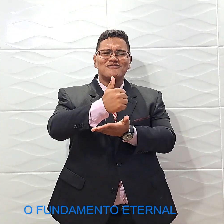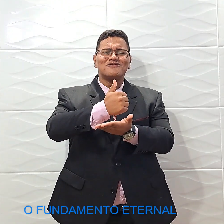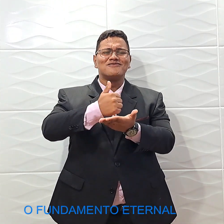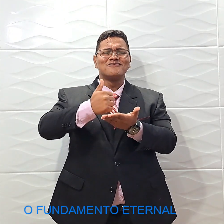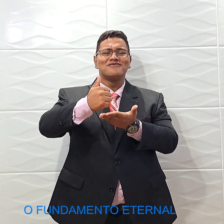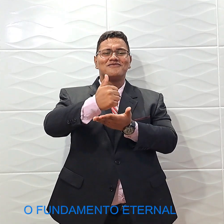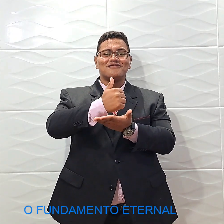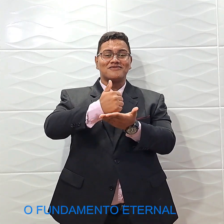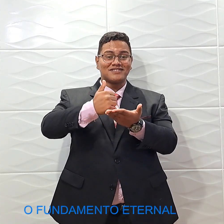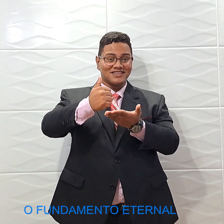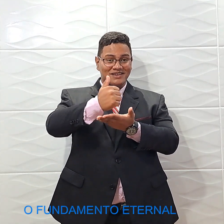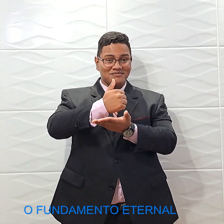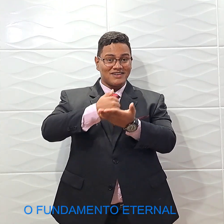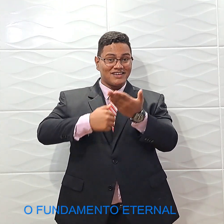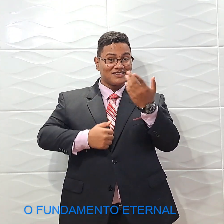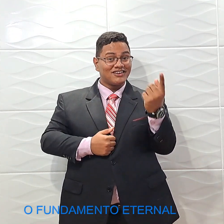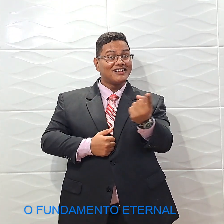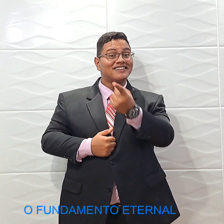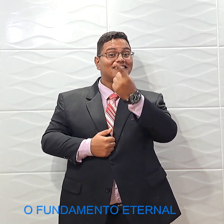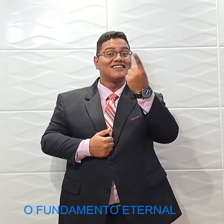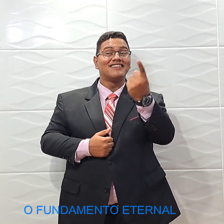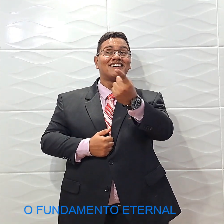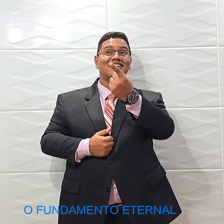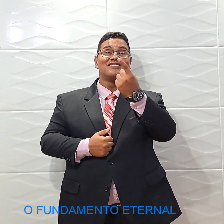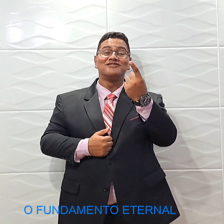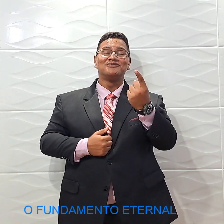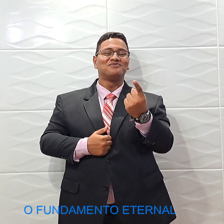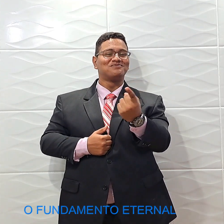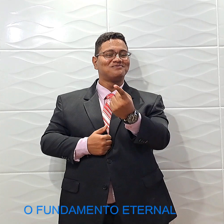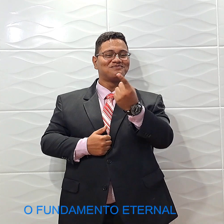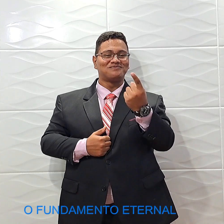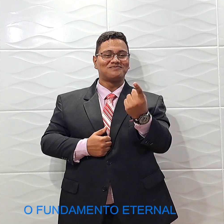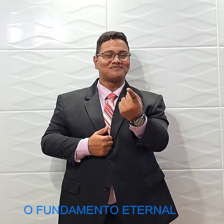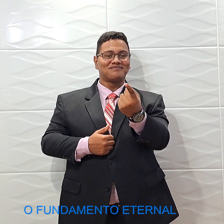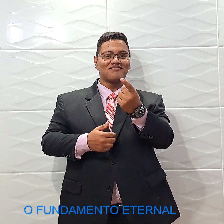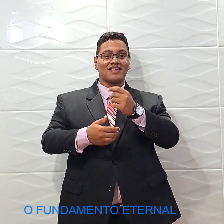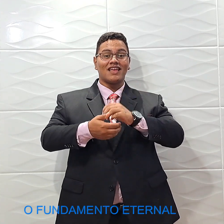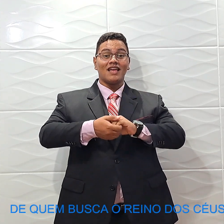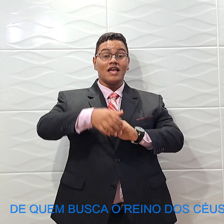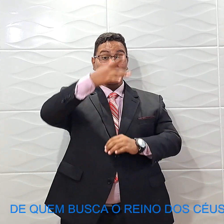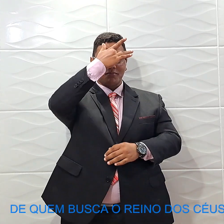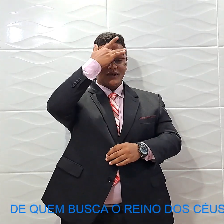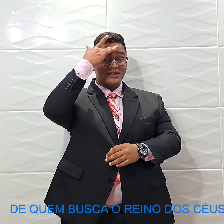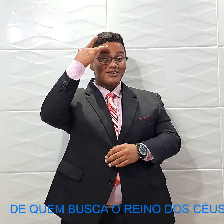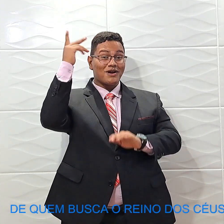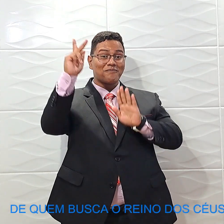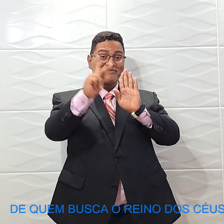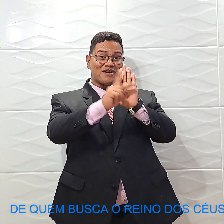fundamento eternal de quem